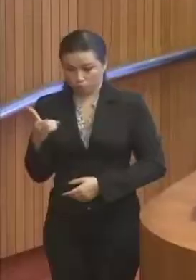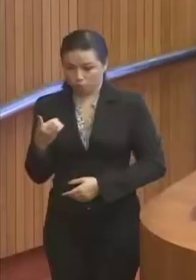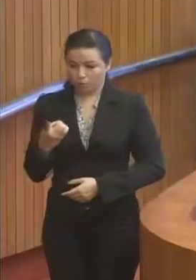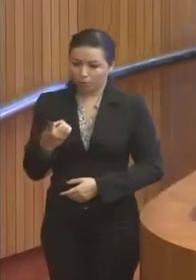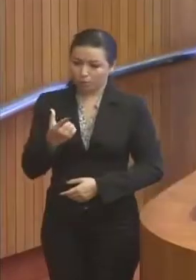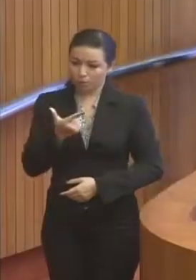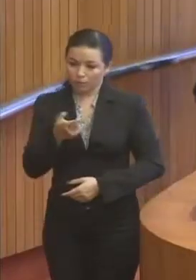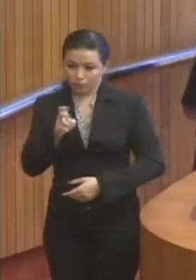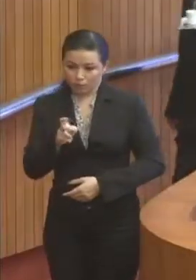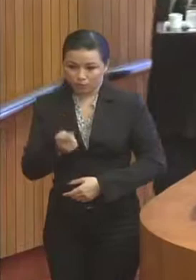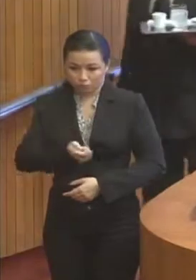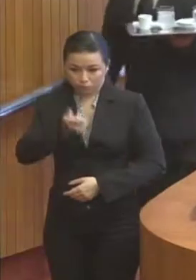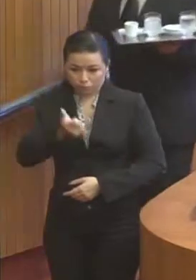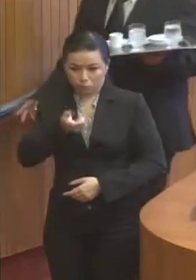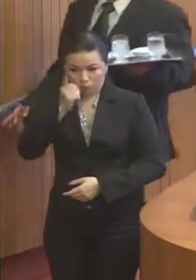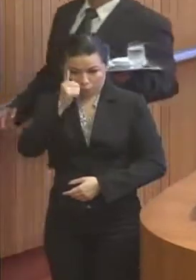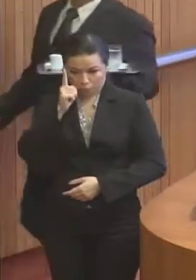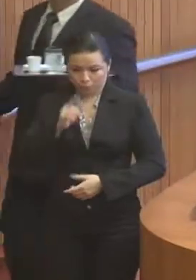centos por dia.